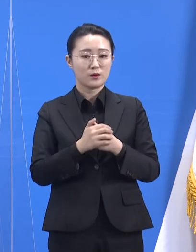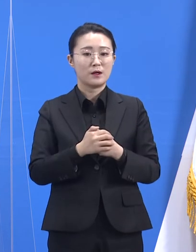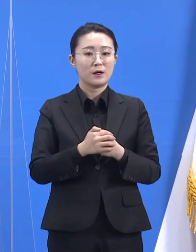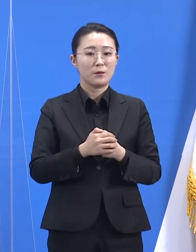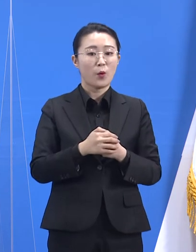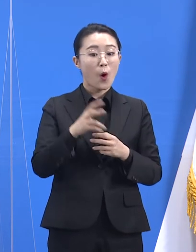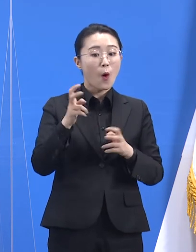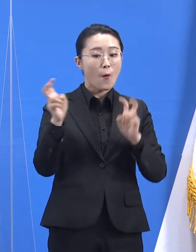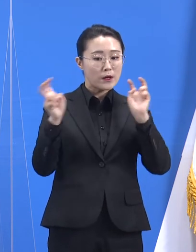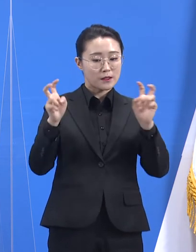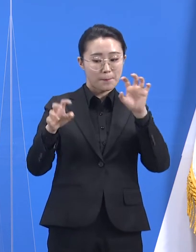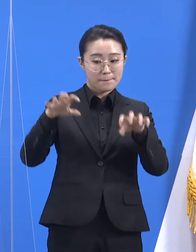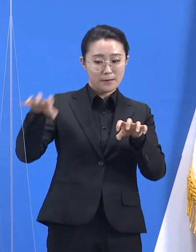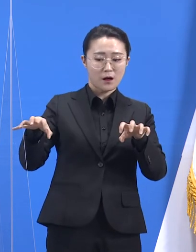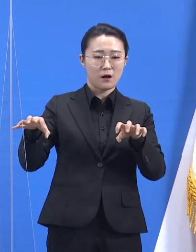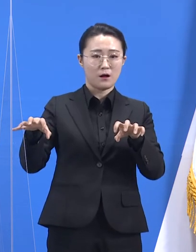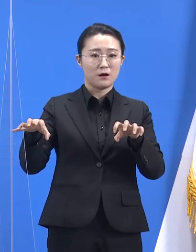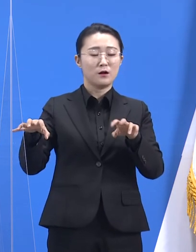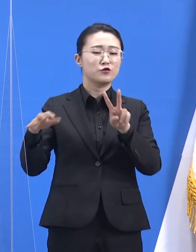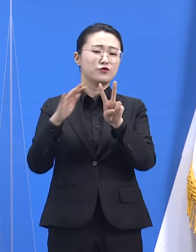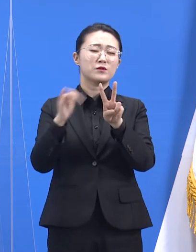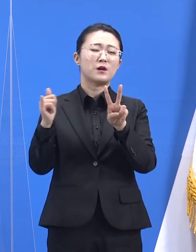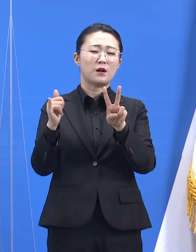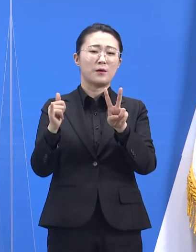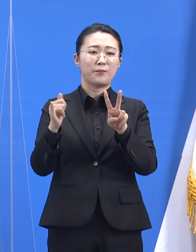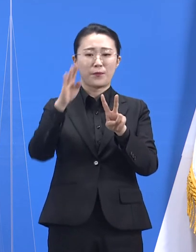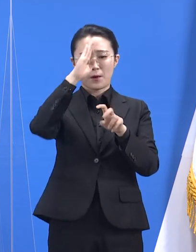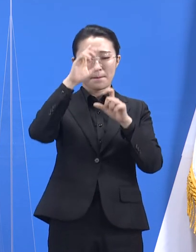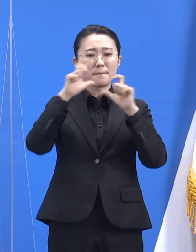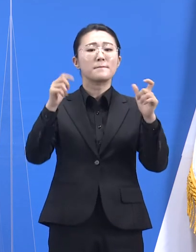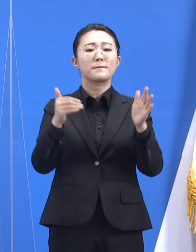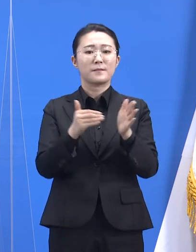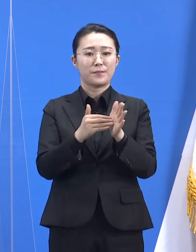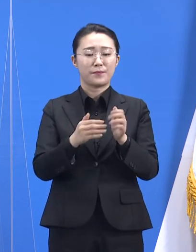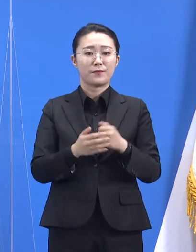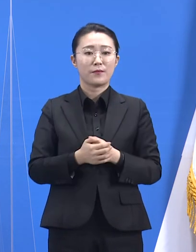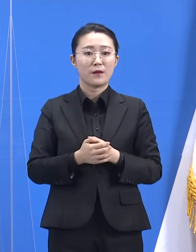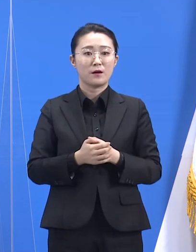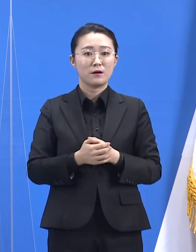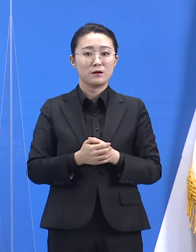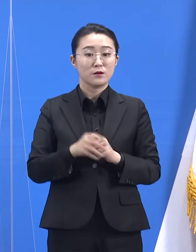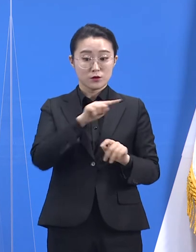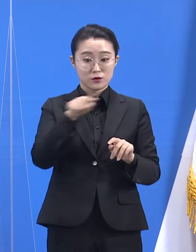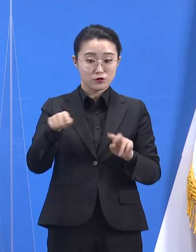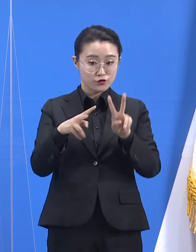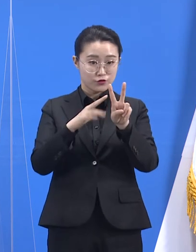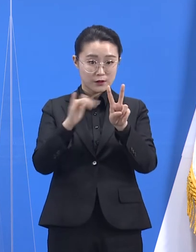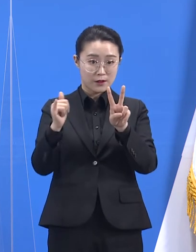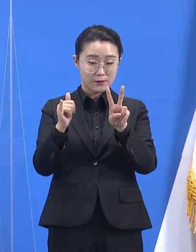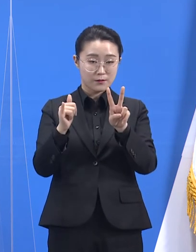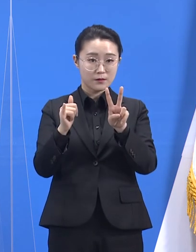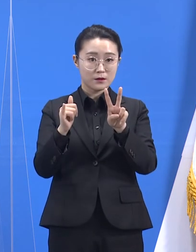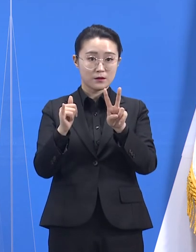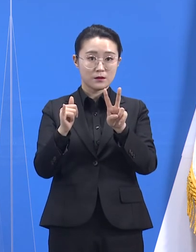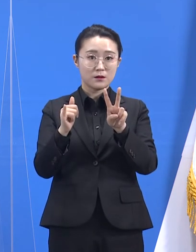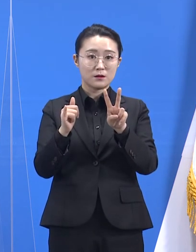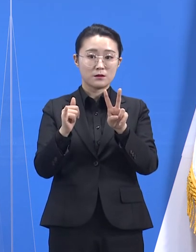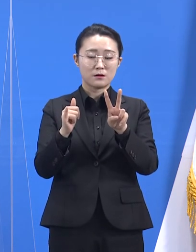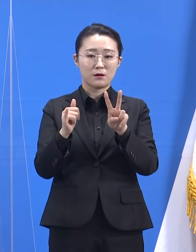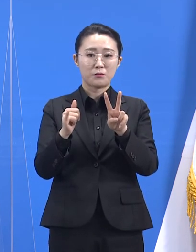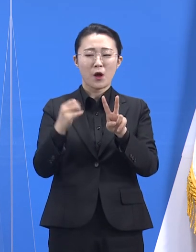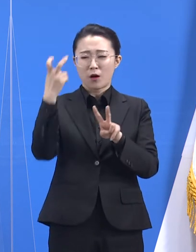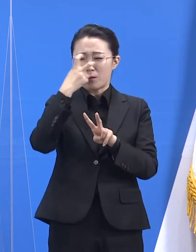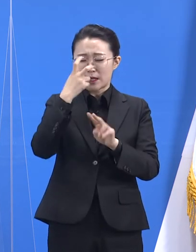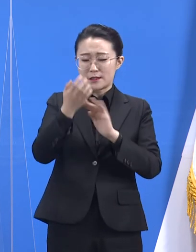확진되었습니다. 역학조사 결과 이 두 명의 감염자는 각각 진단검사 5일, 6일